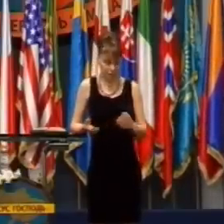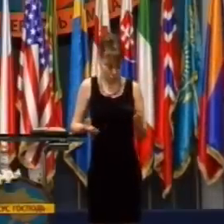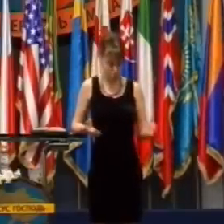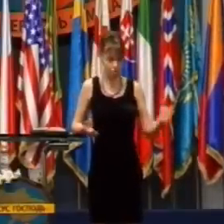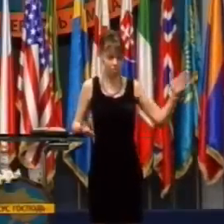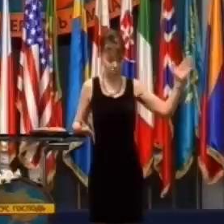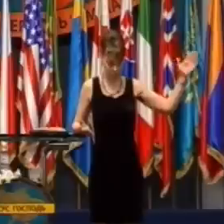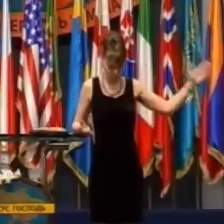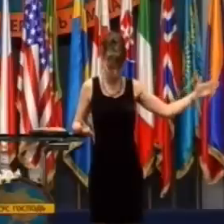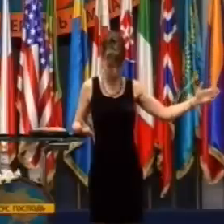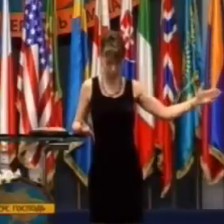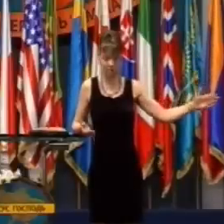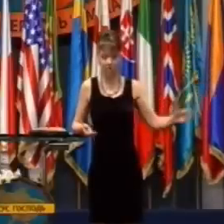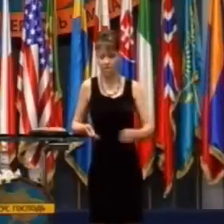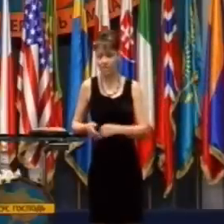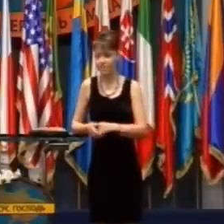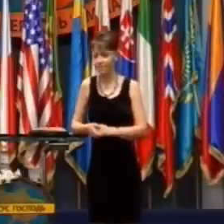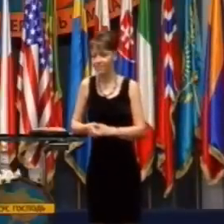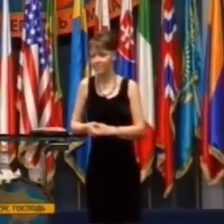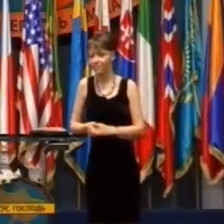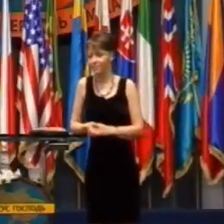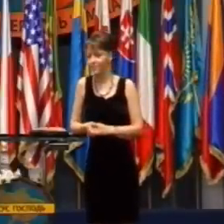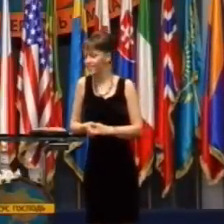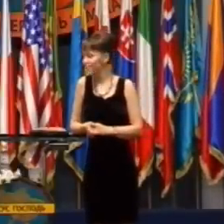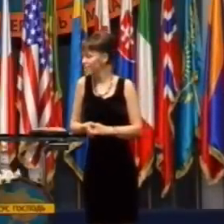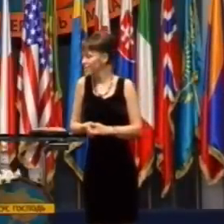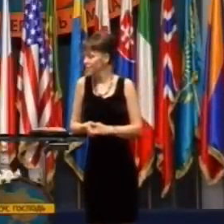A moja dcera ležala v nemocnici.